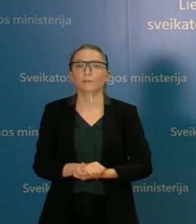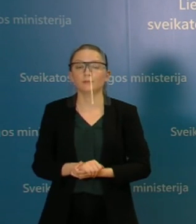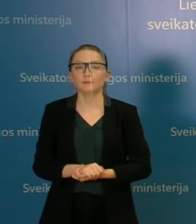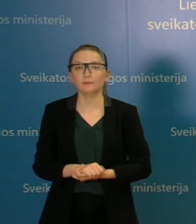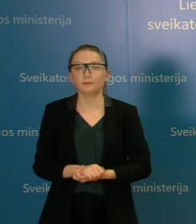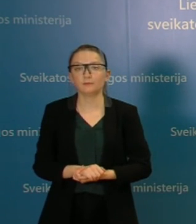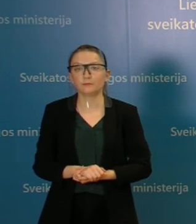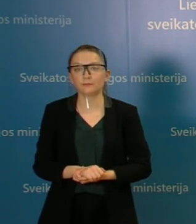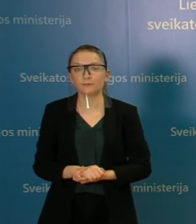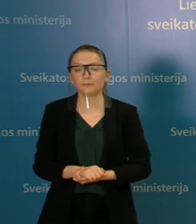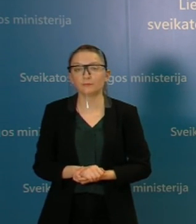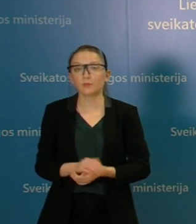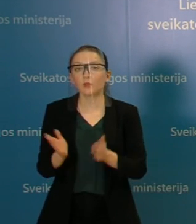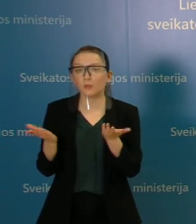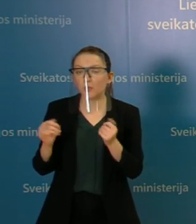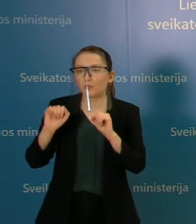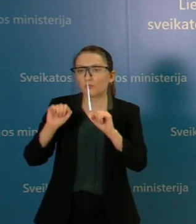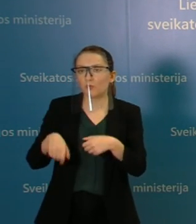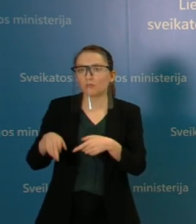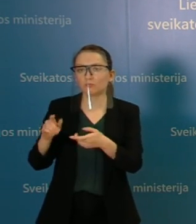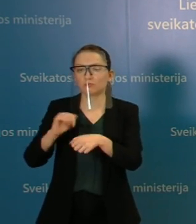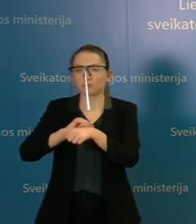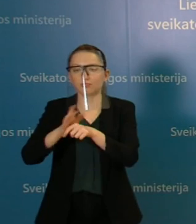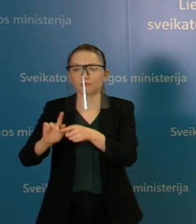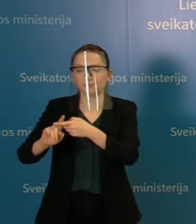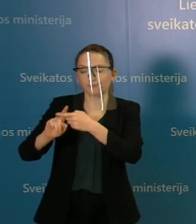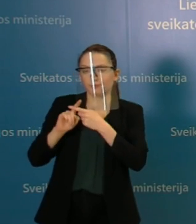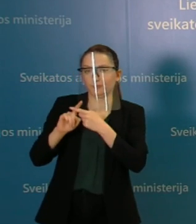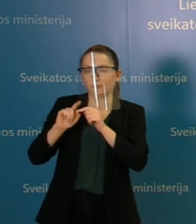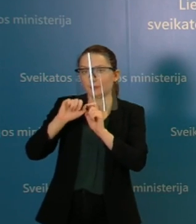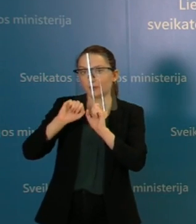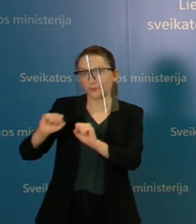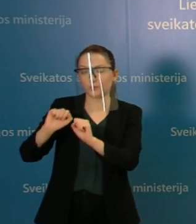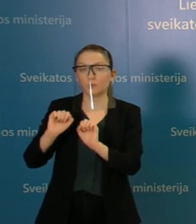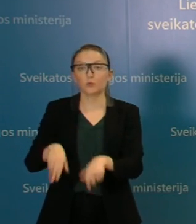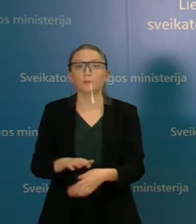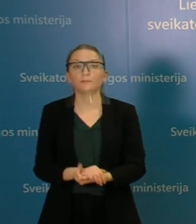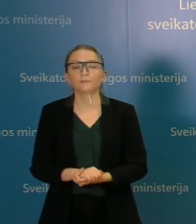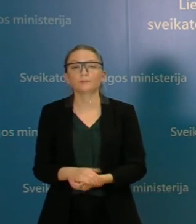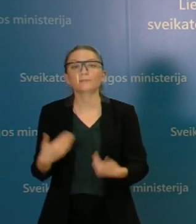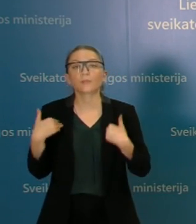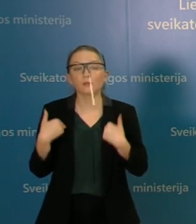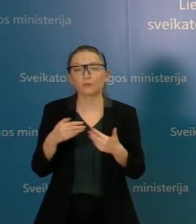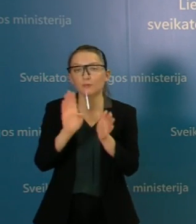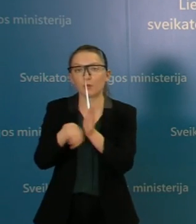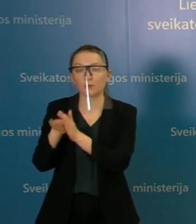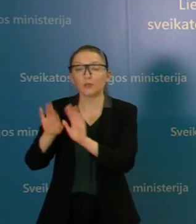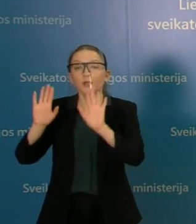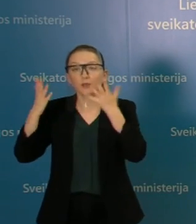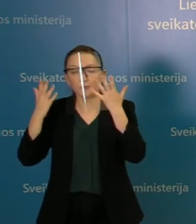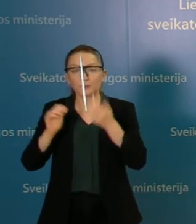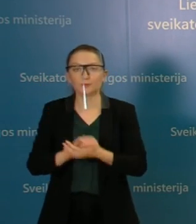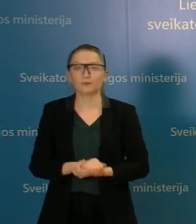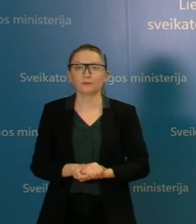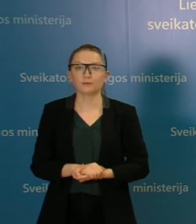sunkumu, bet tikrai leistų sumažinti galimas rizikas. Tai patarimas būtų paprastas, jeigu galima